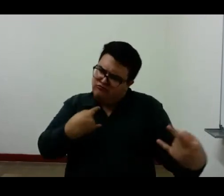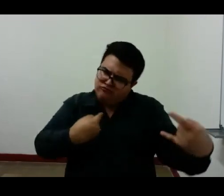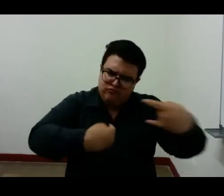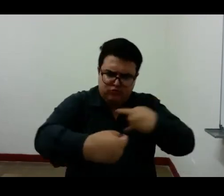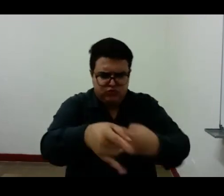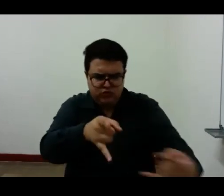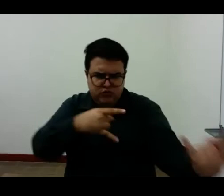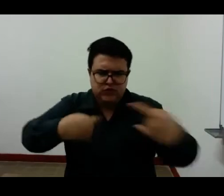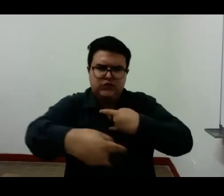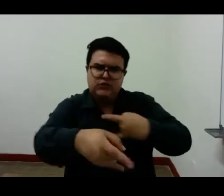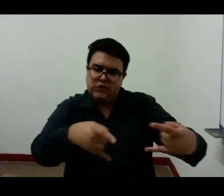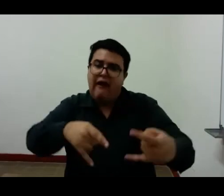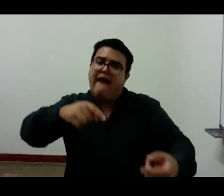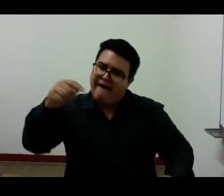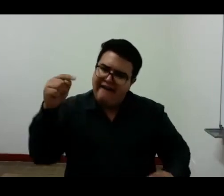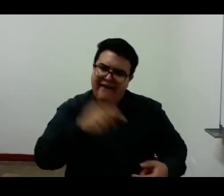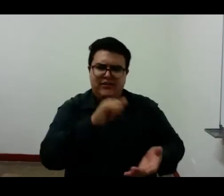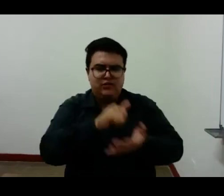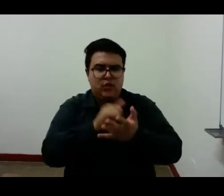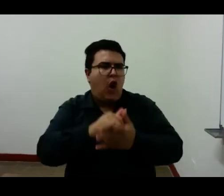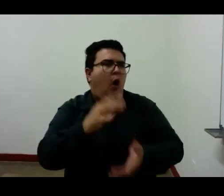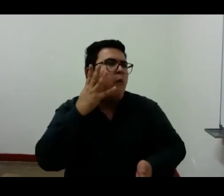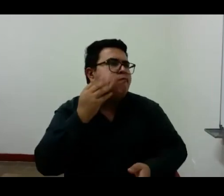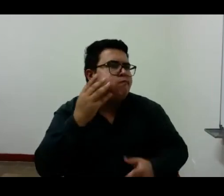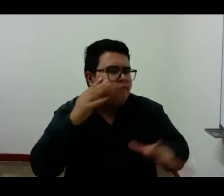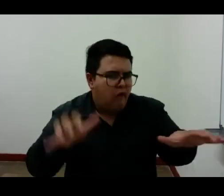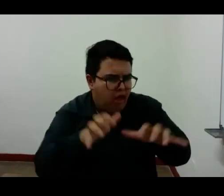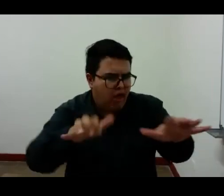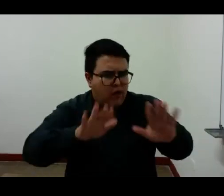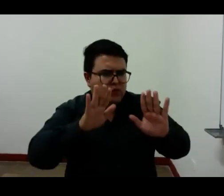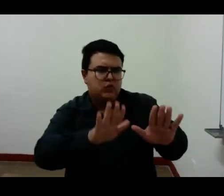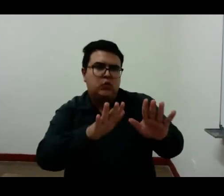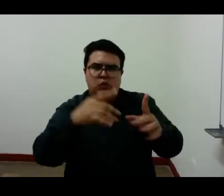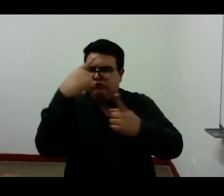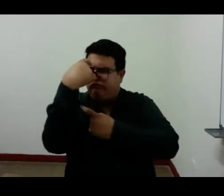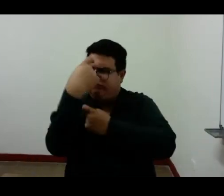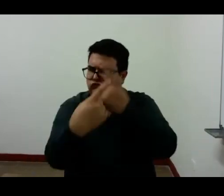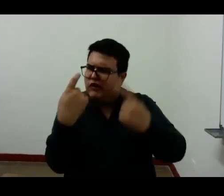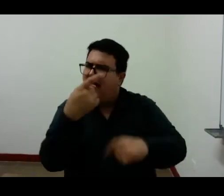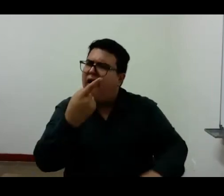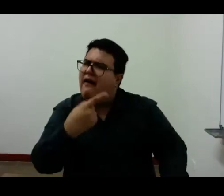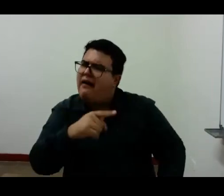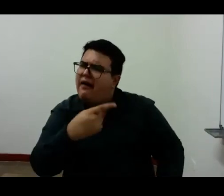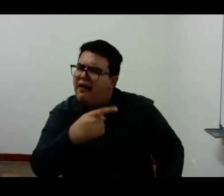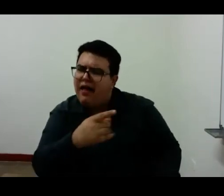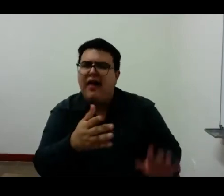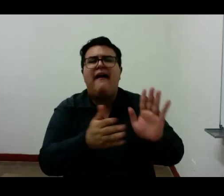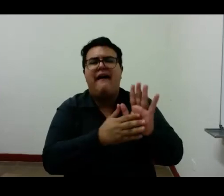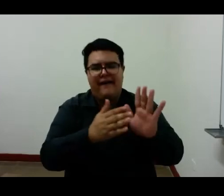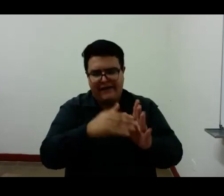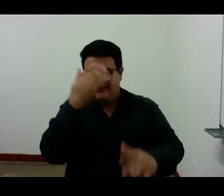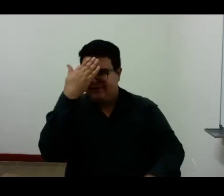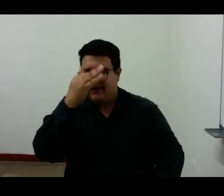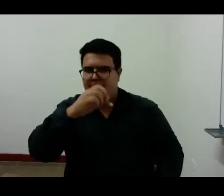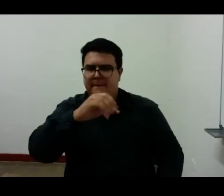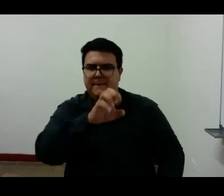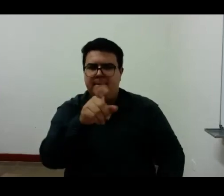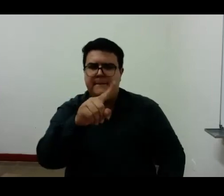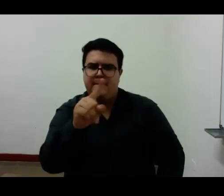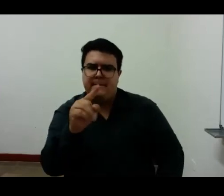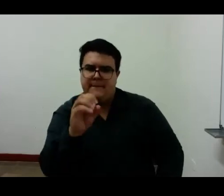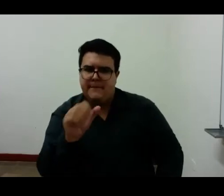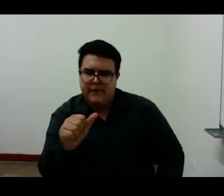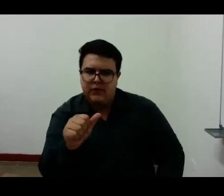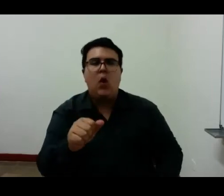sería propiamente la experimentación y lo que representa Fernando Pessoa en su drama